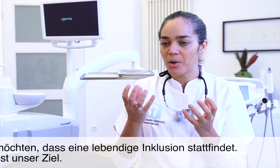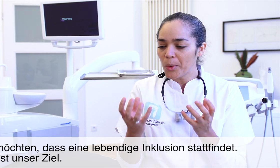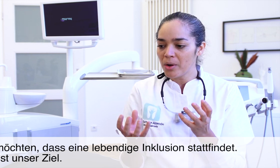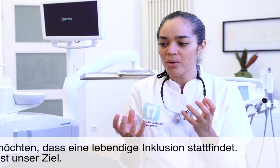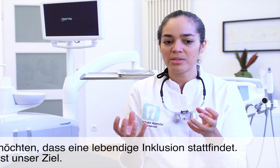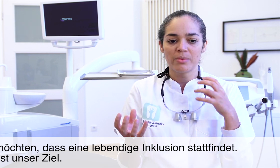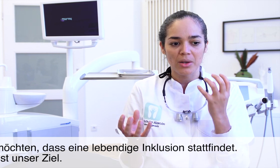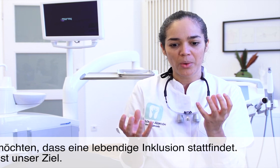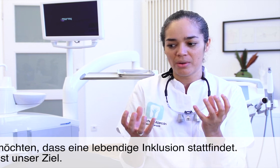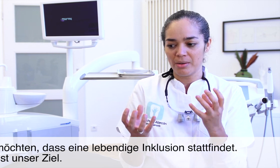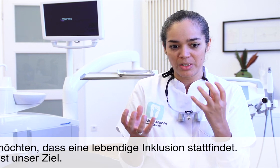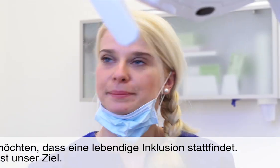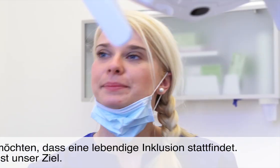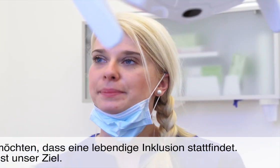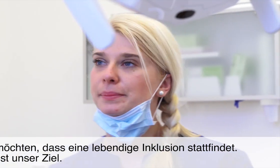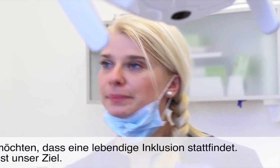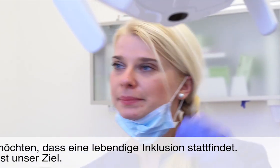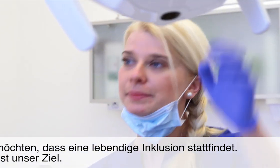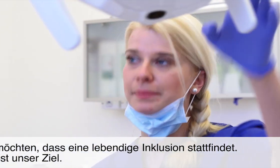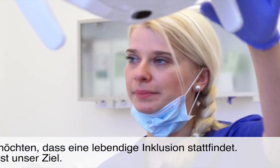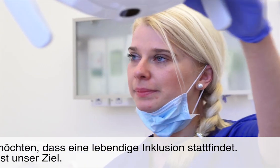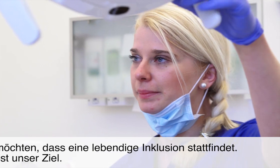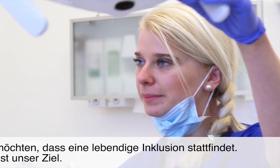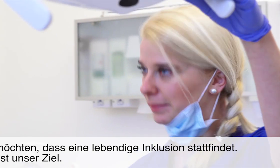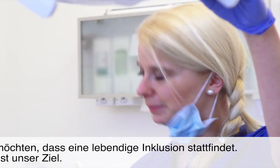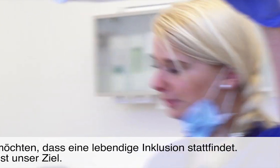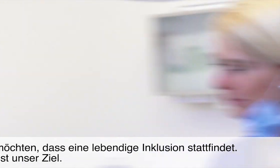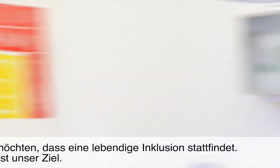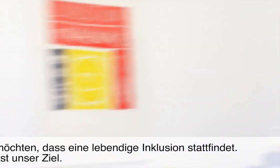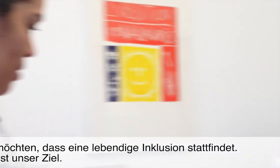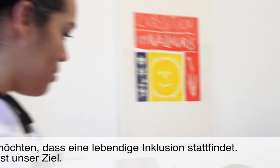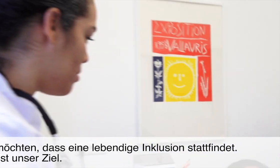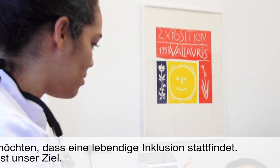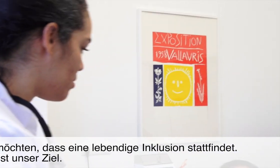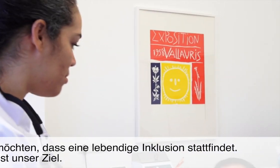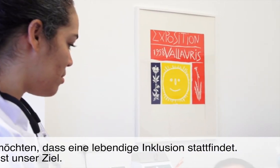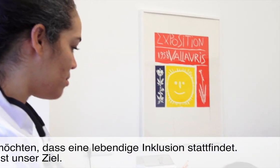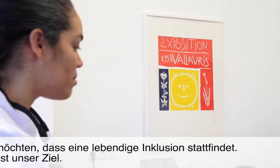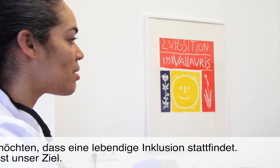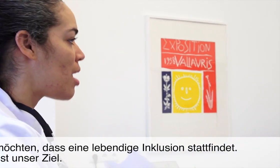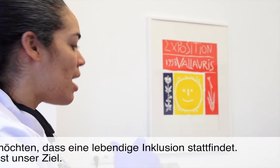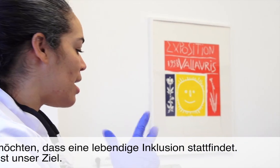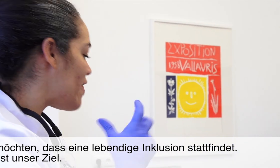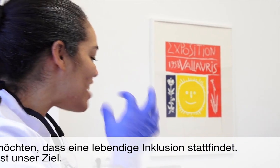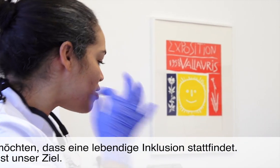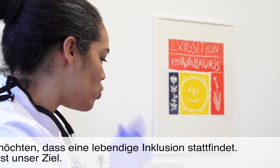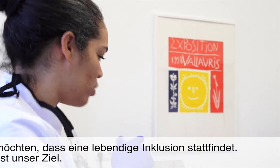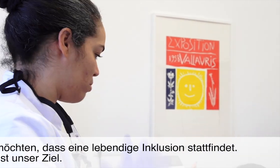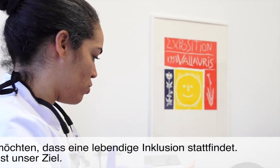Gehörlose mit Gehörlosen mit Gehörlosen sich in einer Welt zusammen treffen und leben so wie ganz normale Menschen. Und das ist unser Ziel.